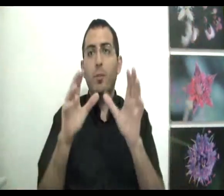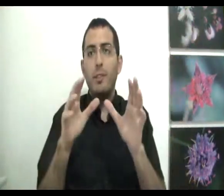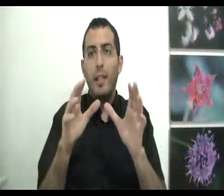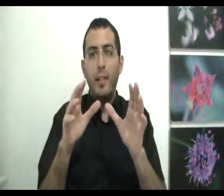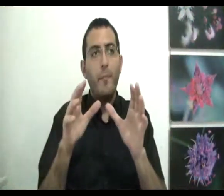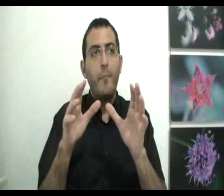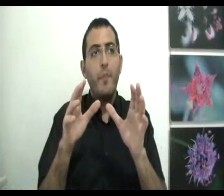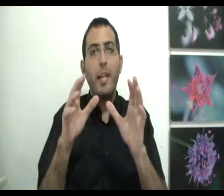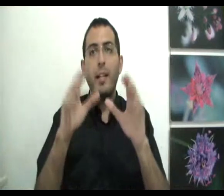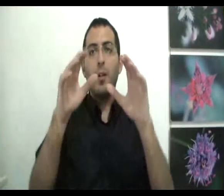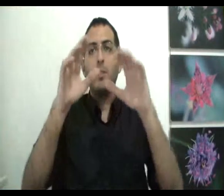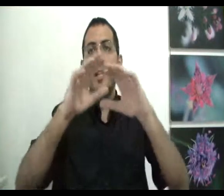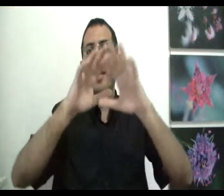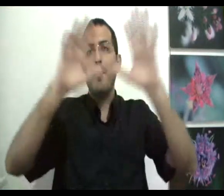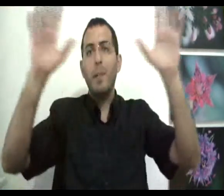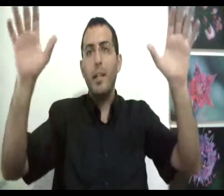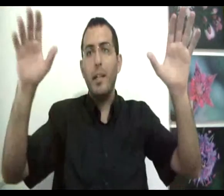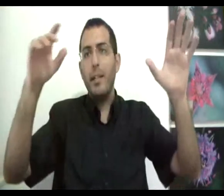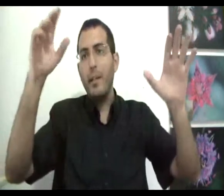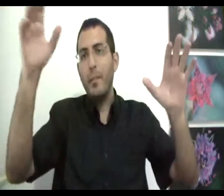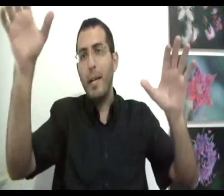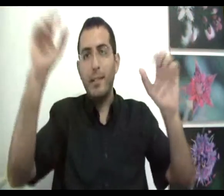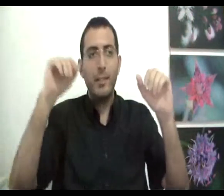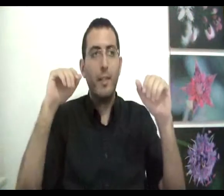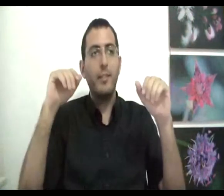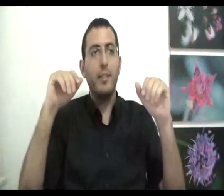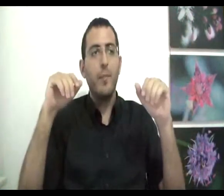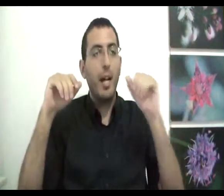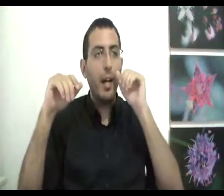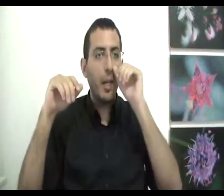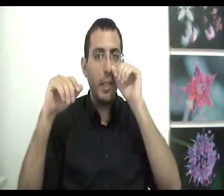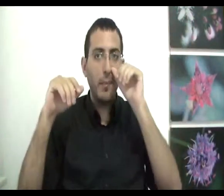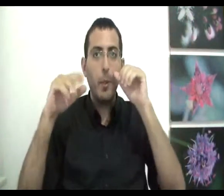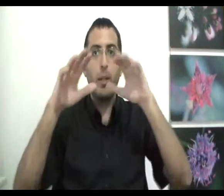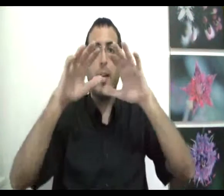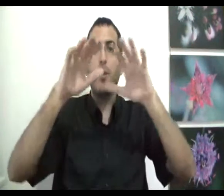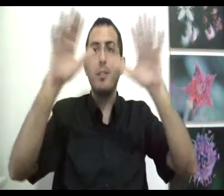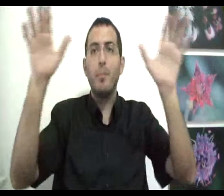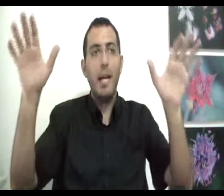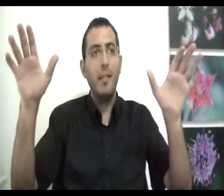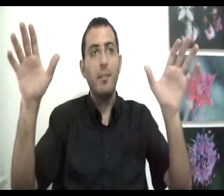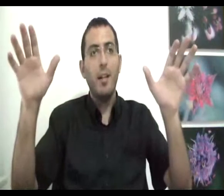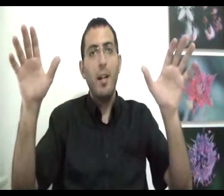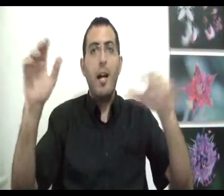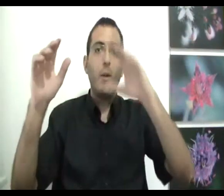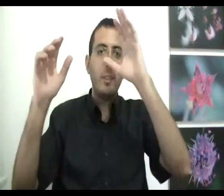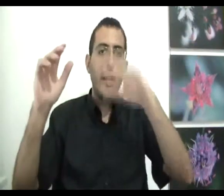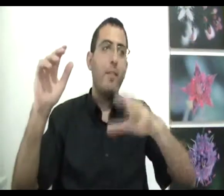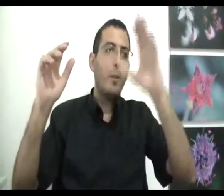רוצה, נגיד אני רוצה בית כזה וכזה אחר כך הבן אדם אומר אוקיי, אני רוצה בית, אני רוצה רכב, אני